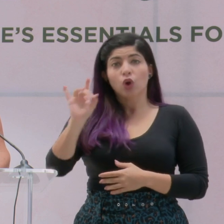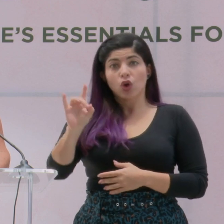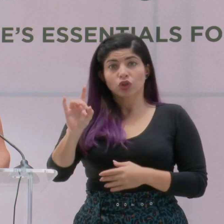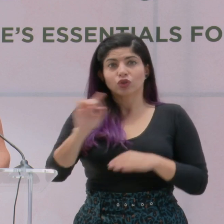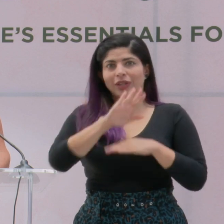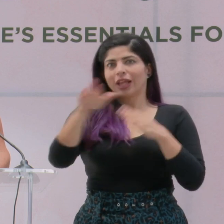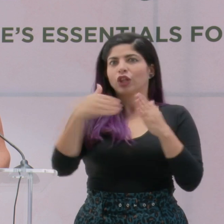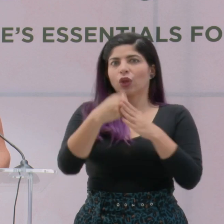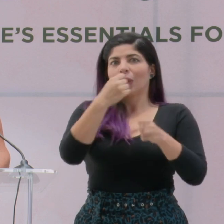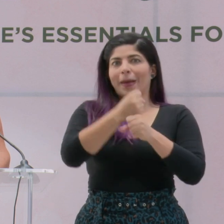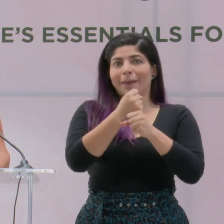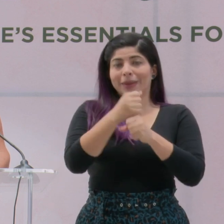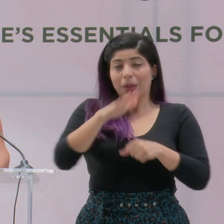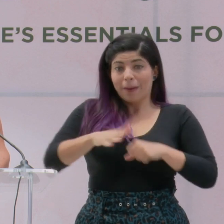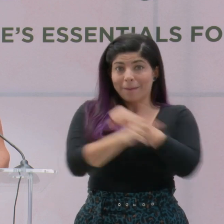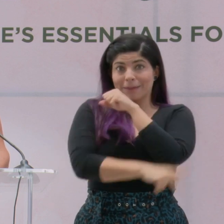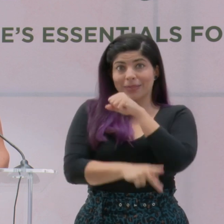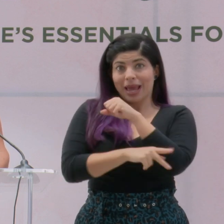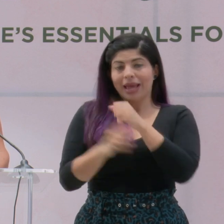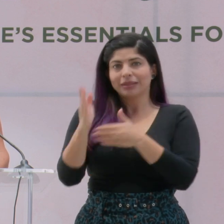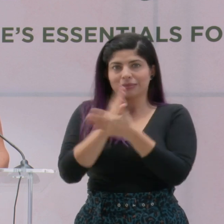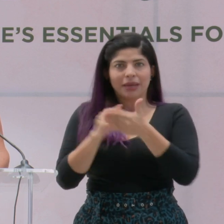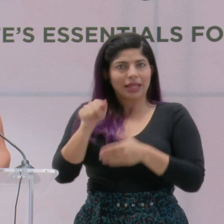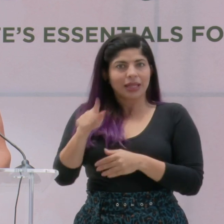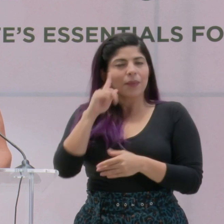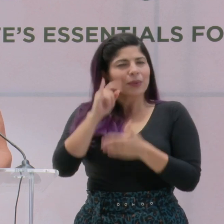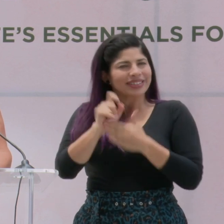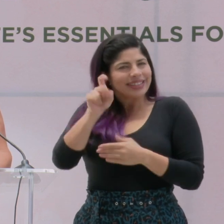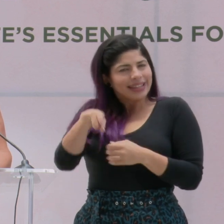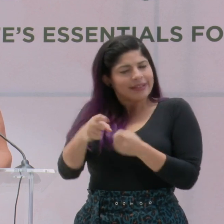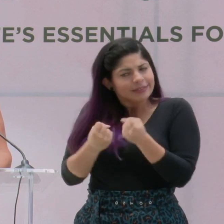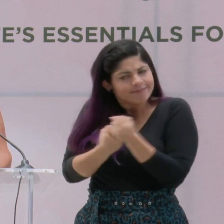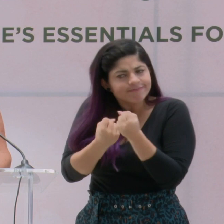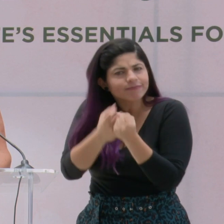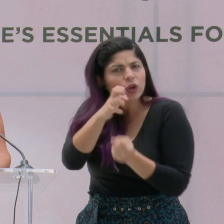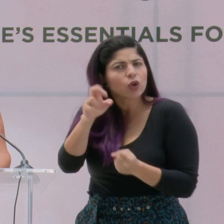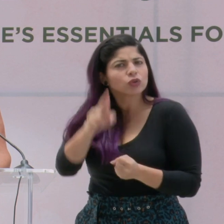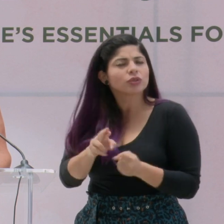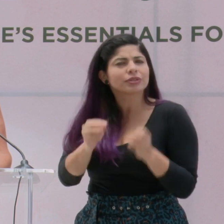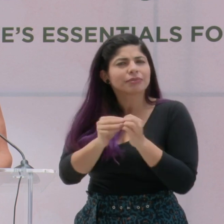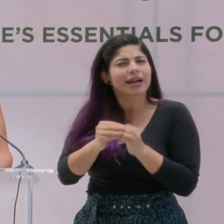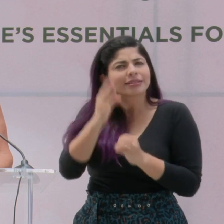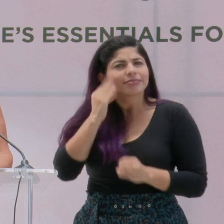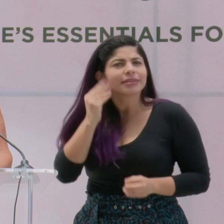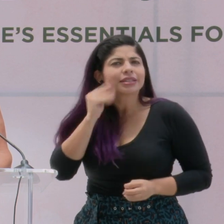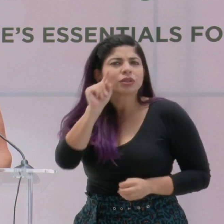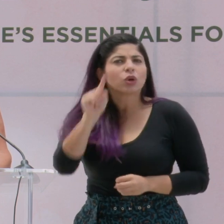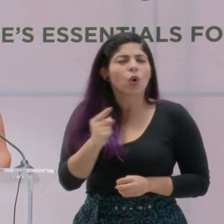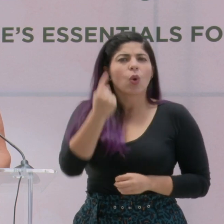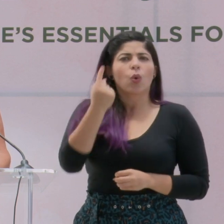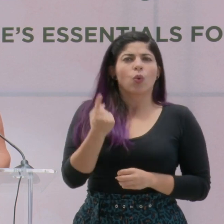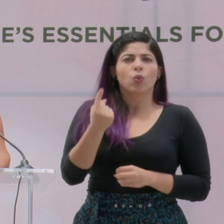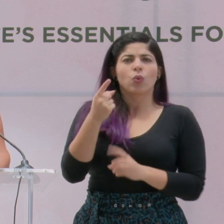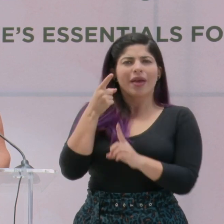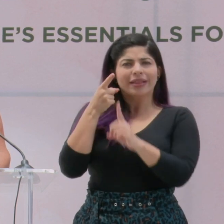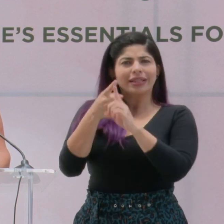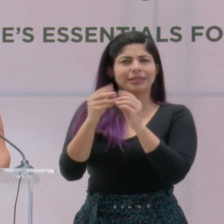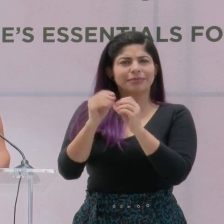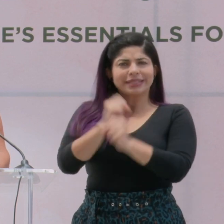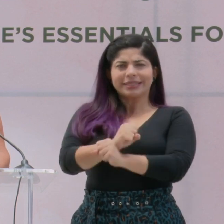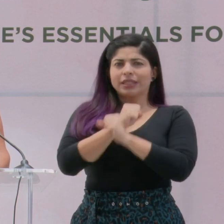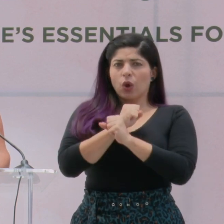del total de los empleos directos del país. Por eso debemos apostar por una Costa Rica de experiencias únicas y de un destino seguro.